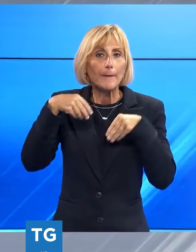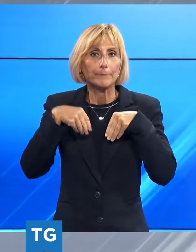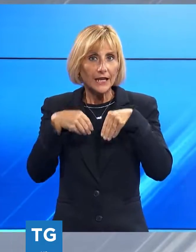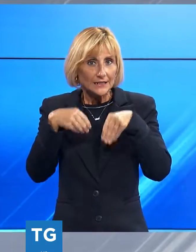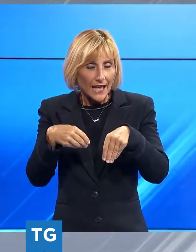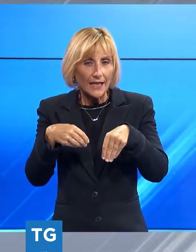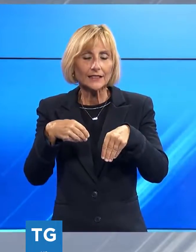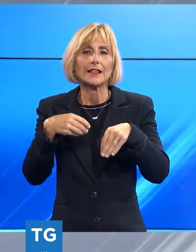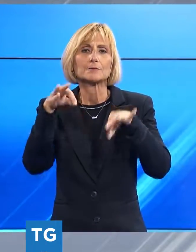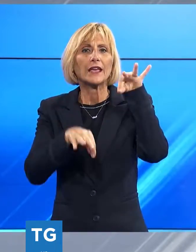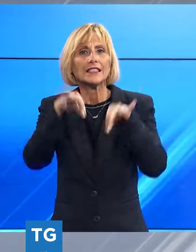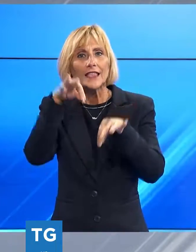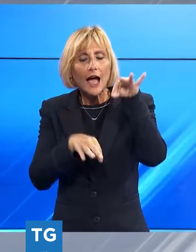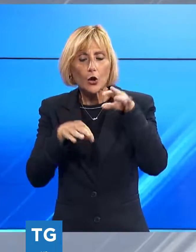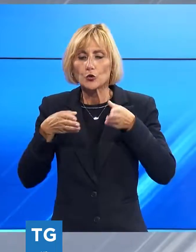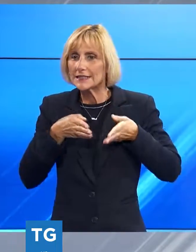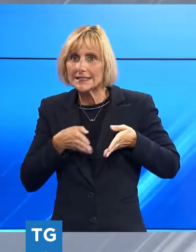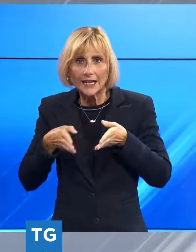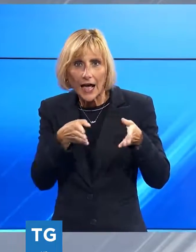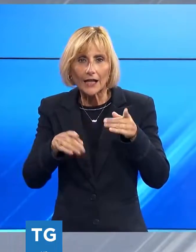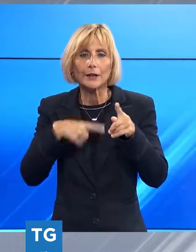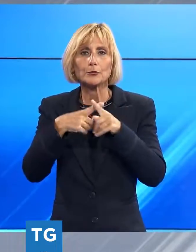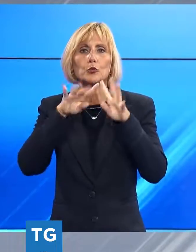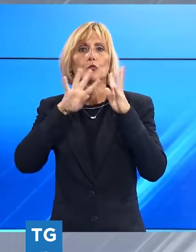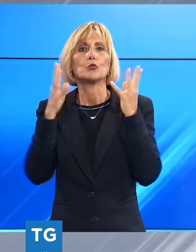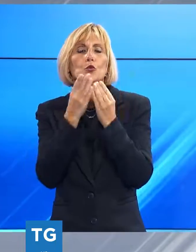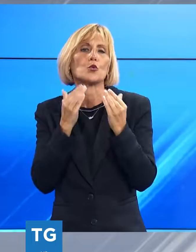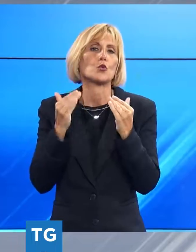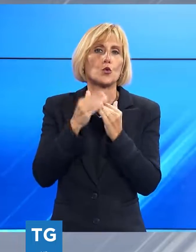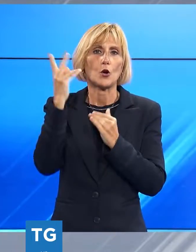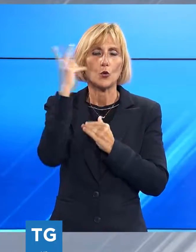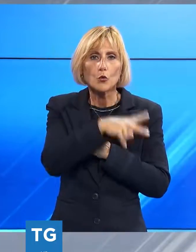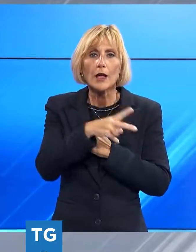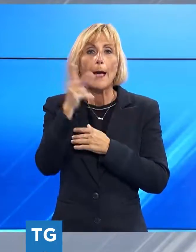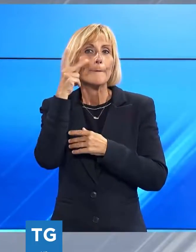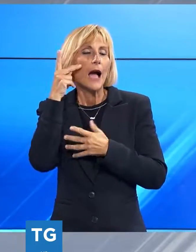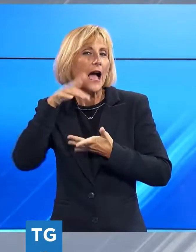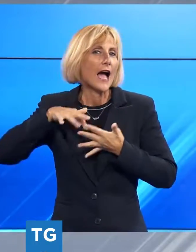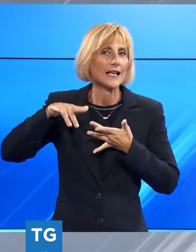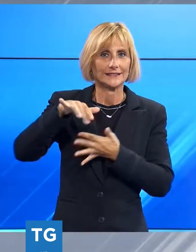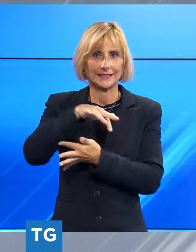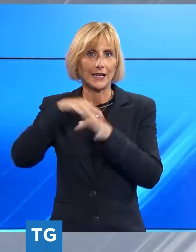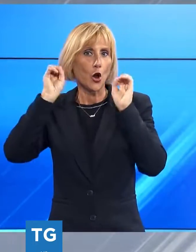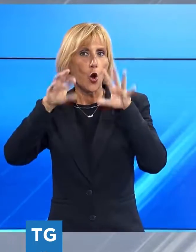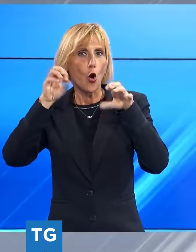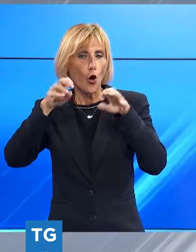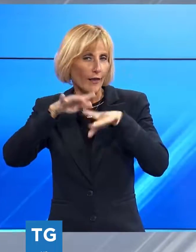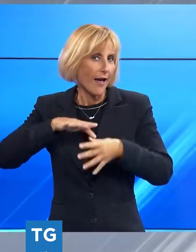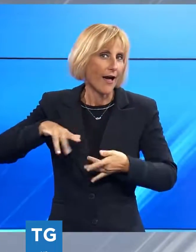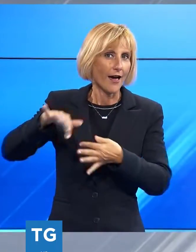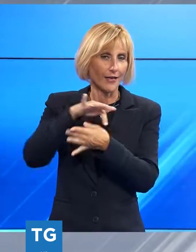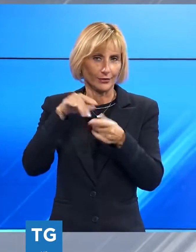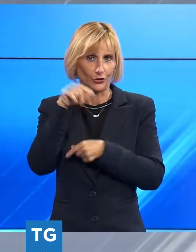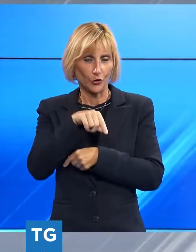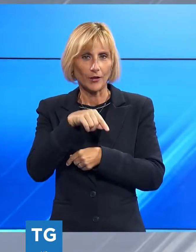e coreografie nelle strade e sulle mura di Lucca, fra maschere e coreandoli. Un qualcosa di impensabile fino a qualche anno fa, persino nei più